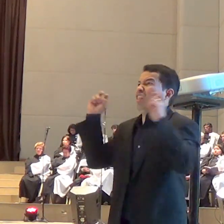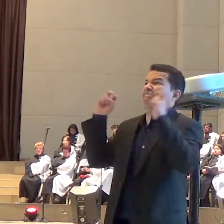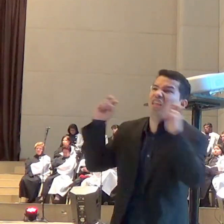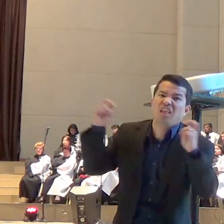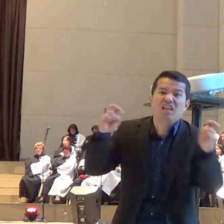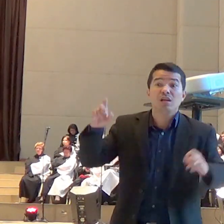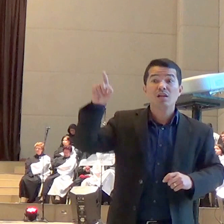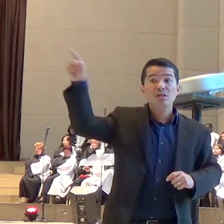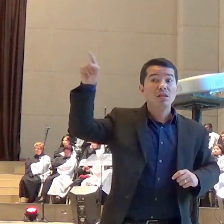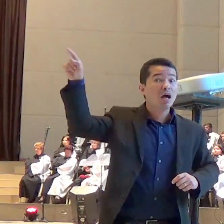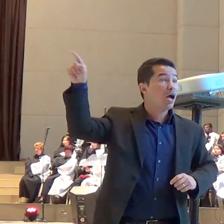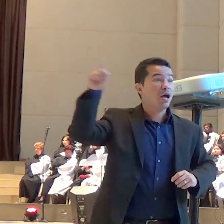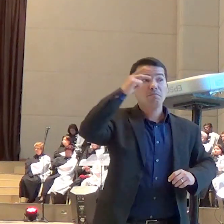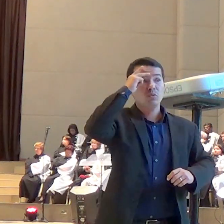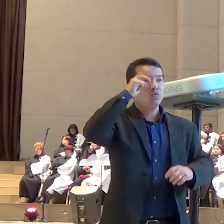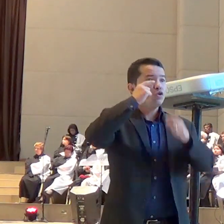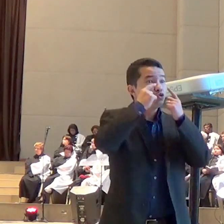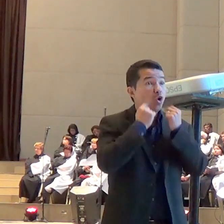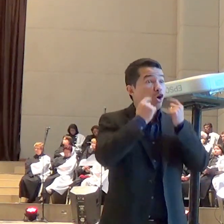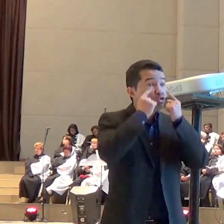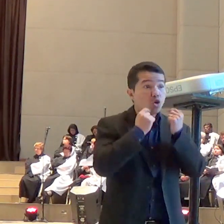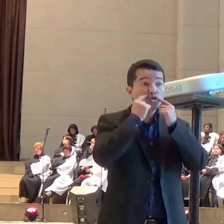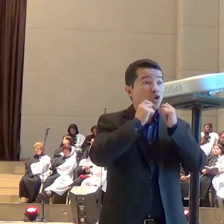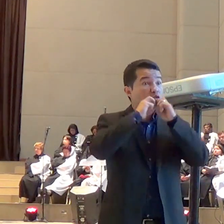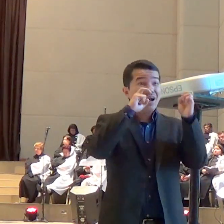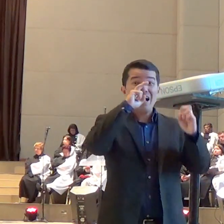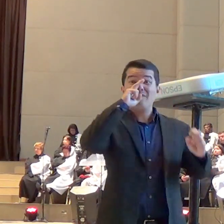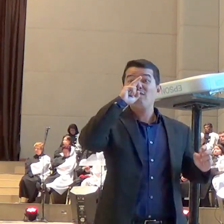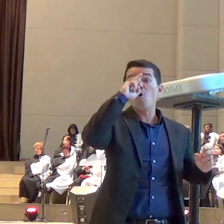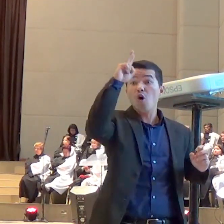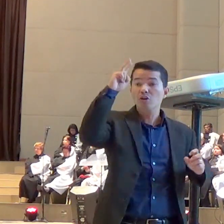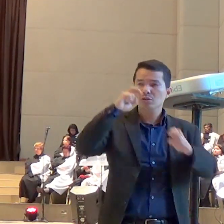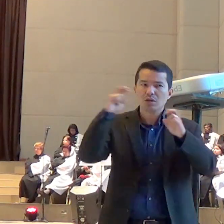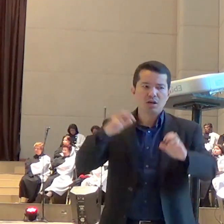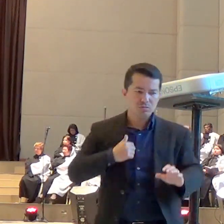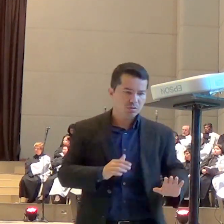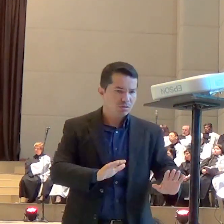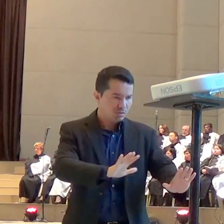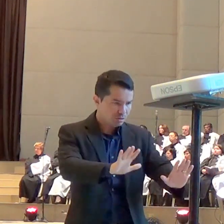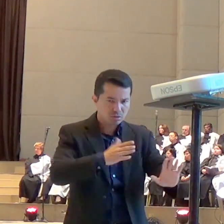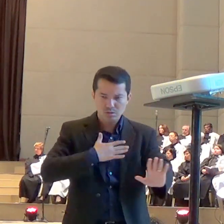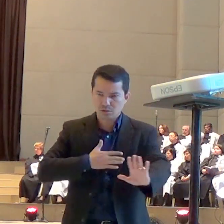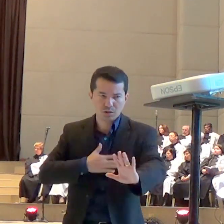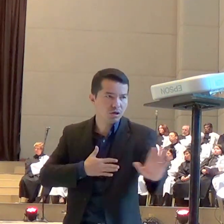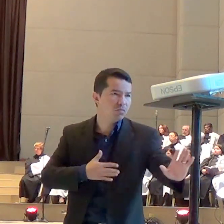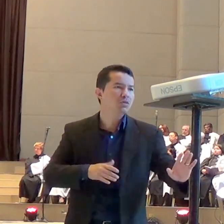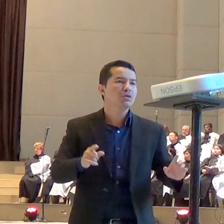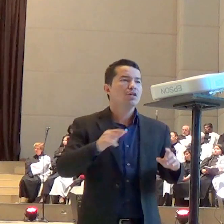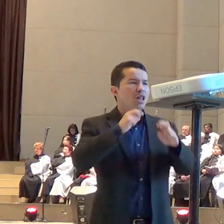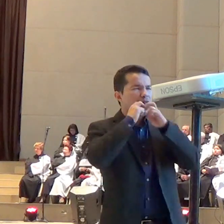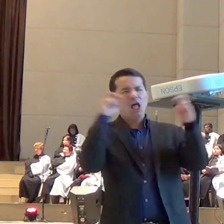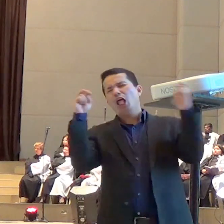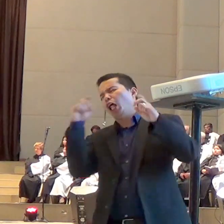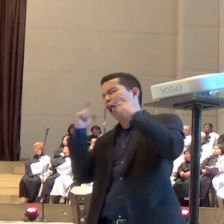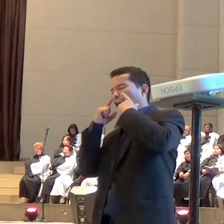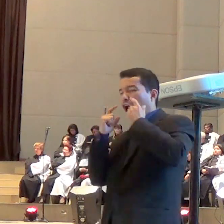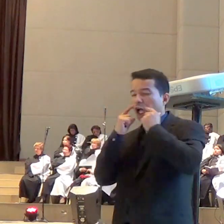daquela região e de repente apareceu um homem de branco que foi lá e